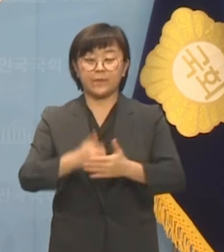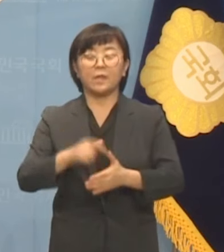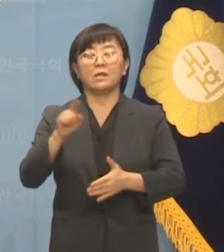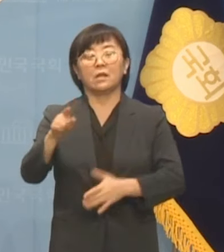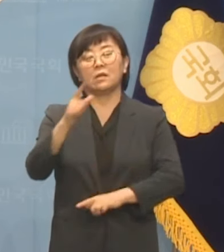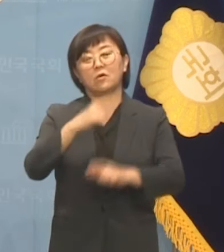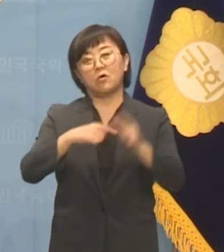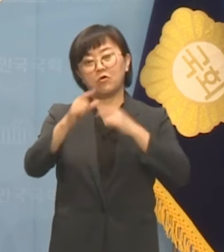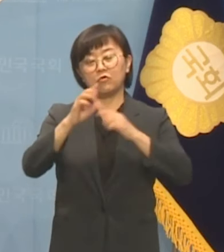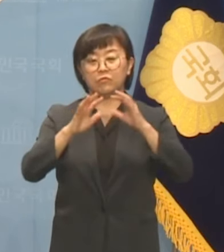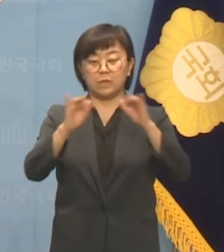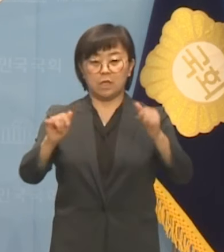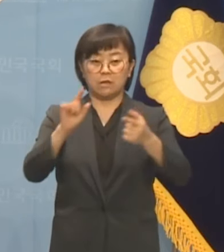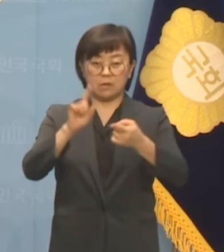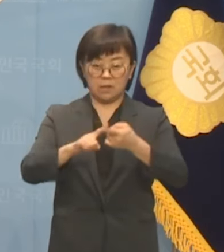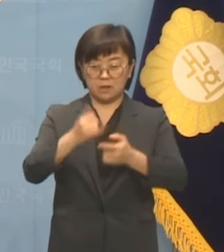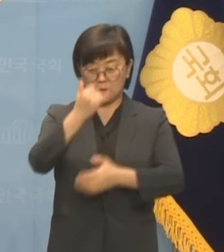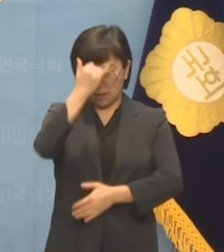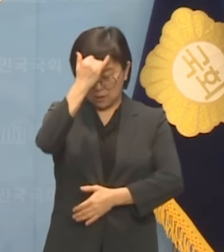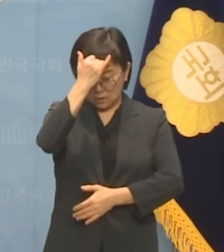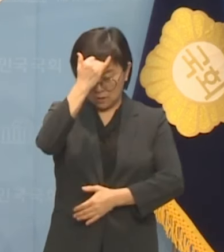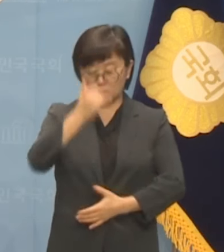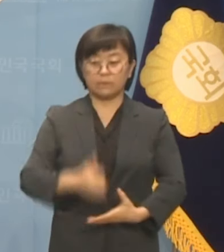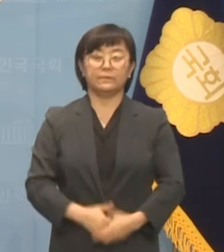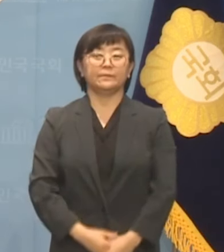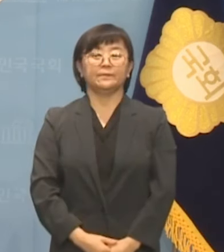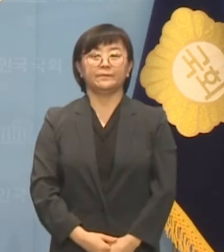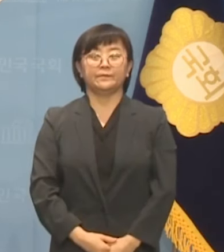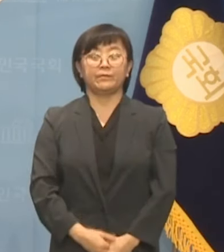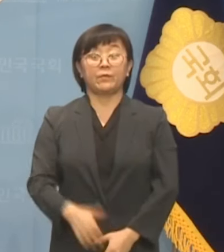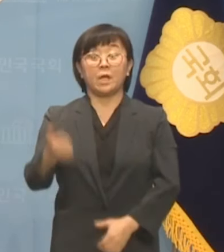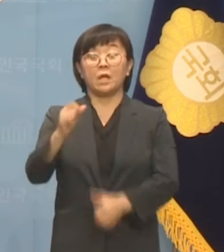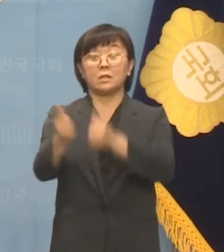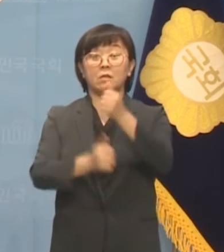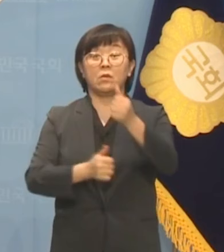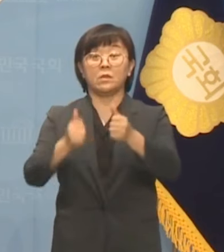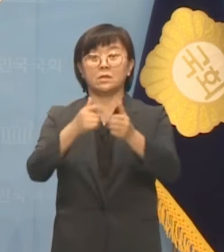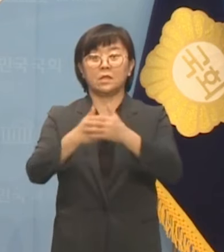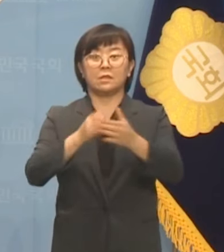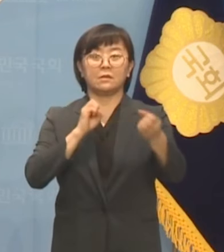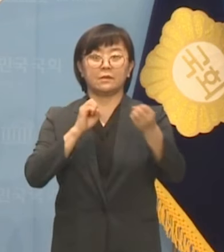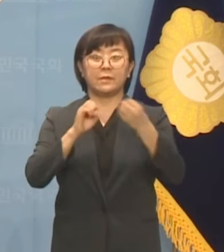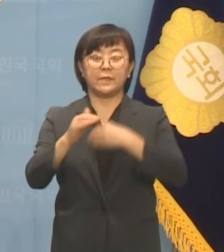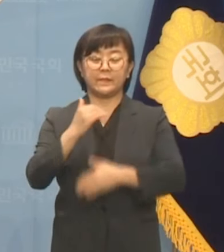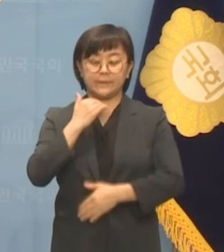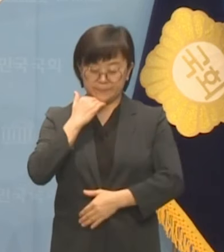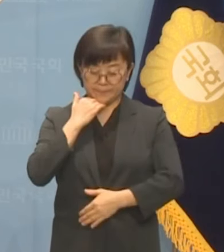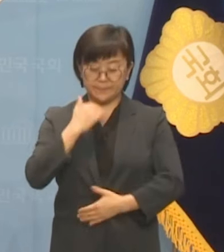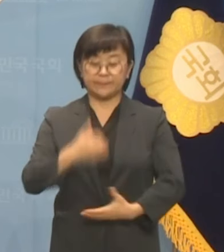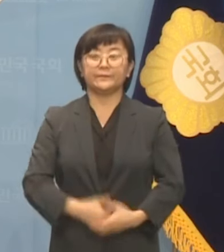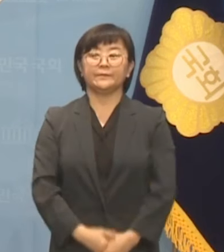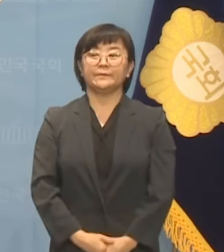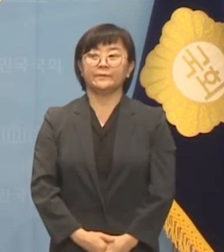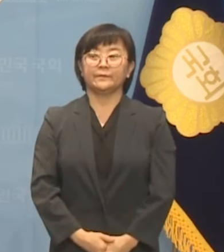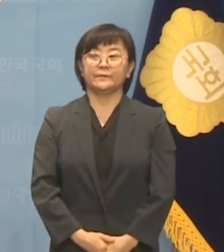그것이 국민에 대한 예의입니다. 한동훈 위원장의 답변을 기다리겠습니다.